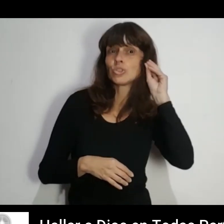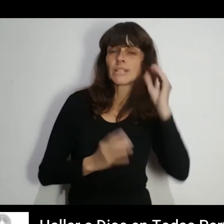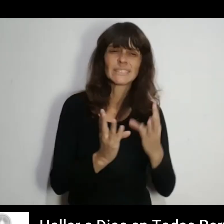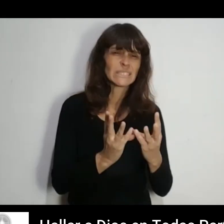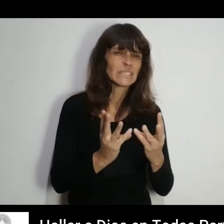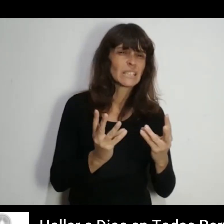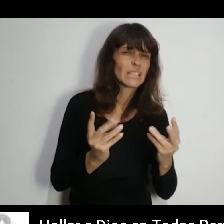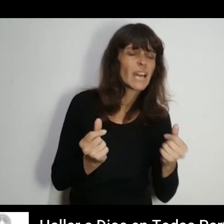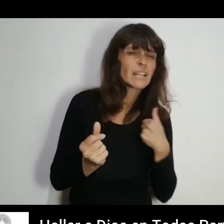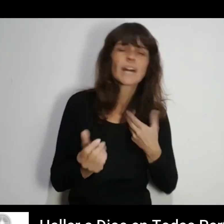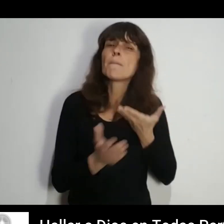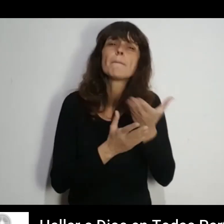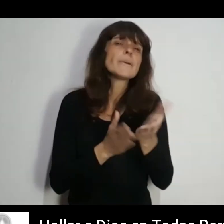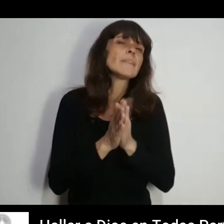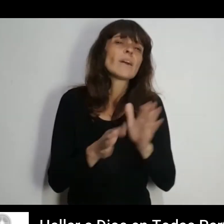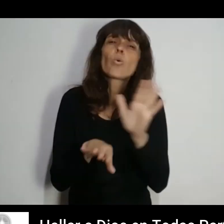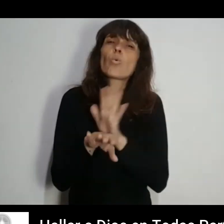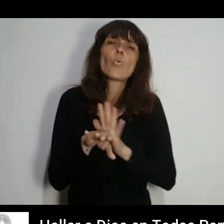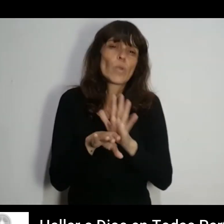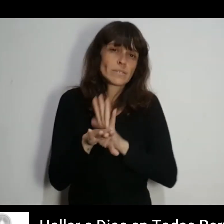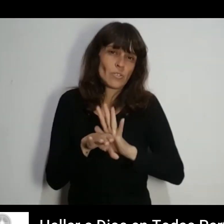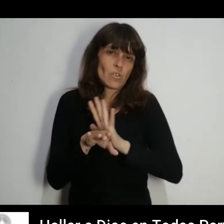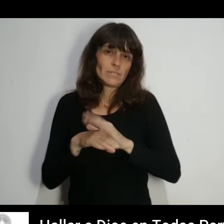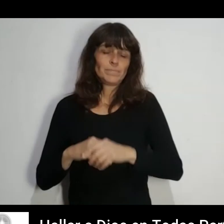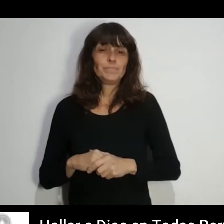Escucha a la tierra que gime Y reclama su curación